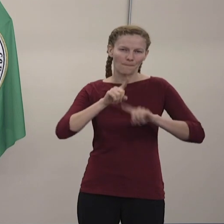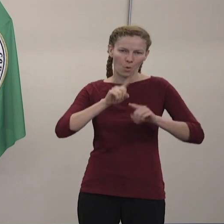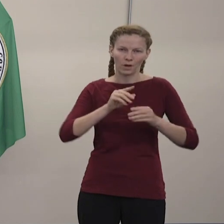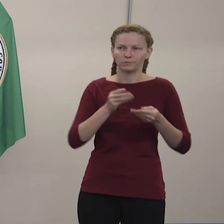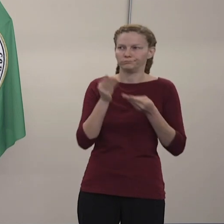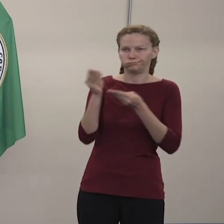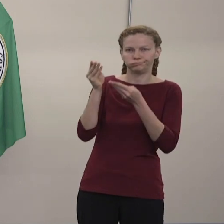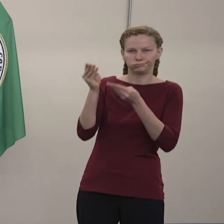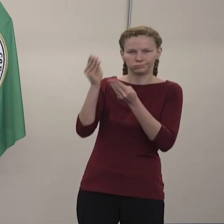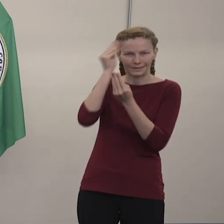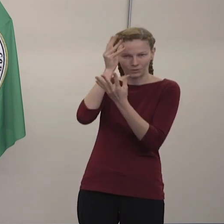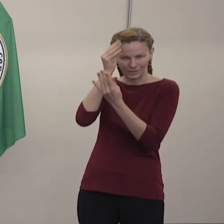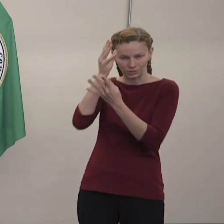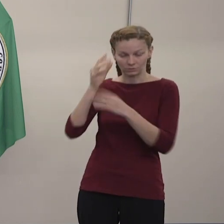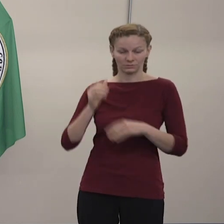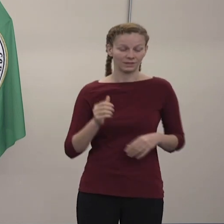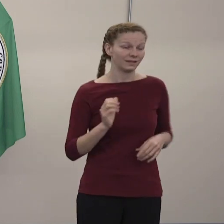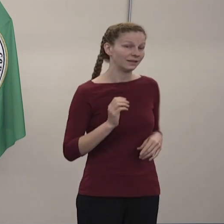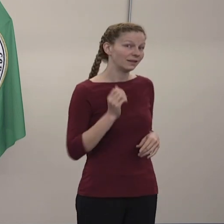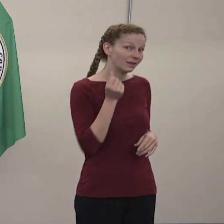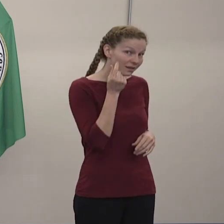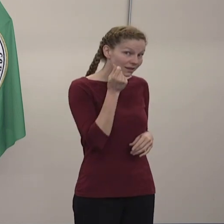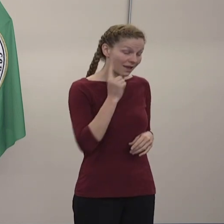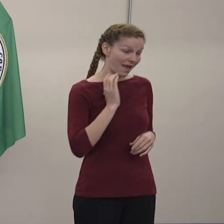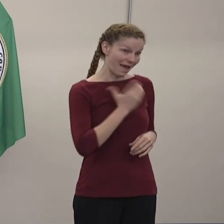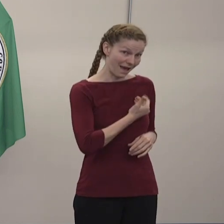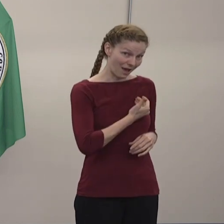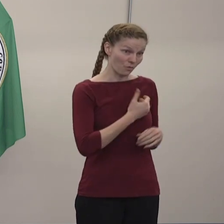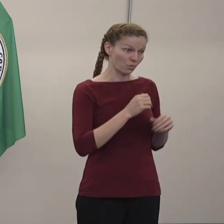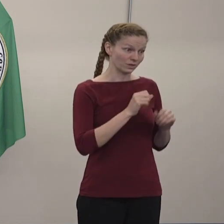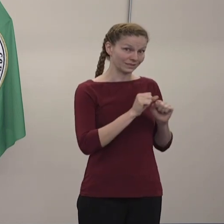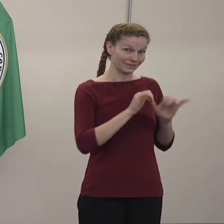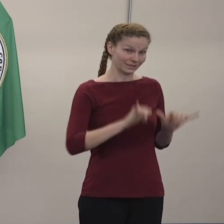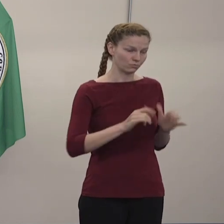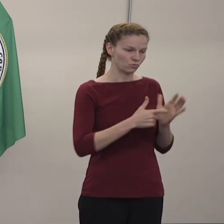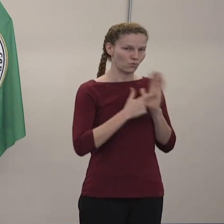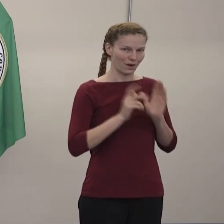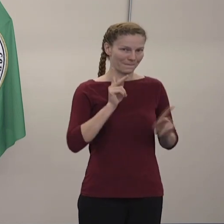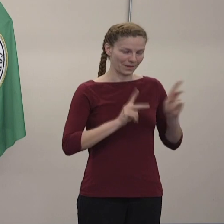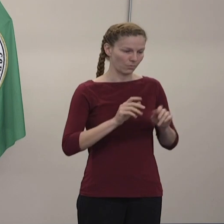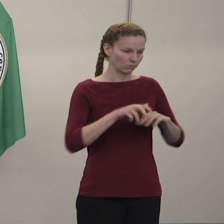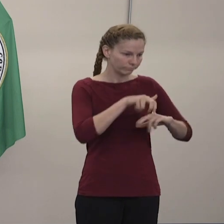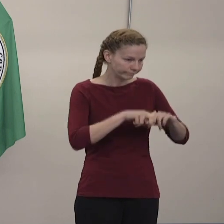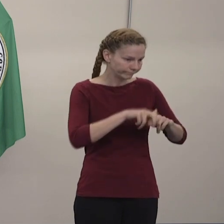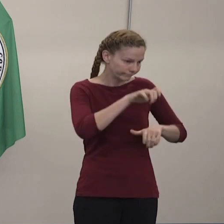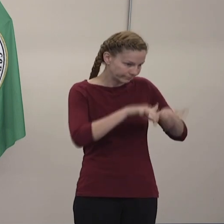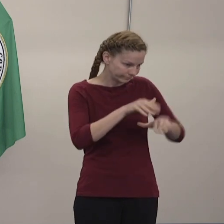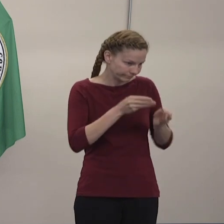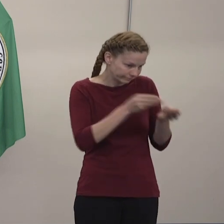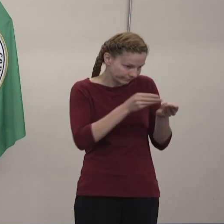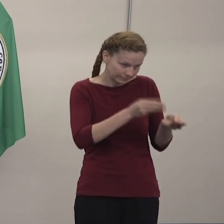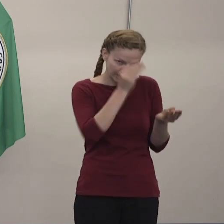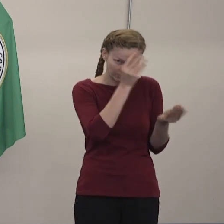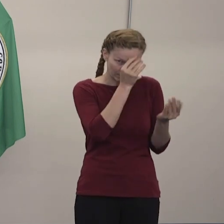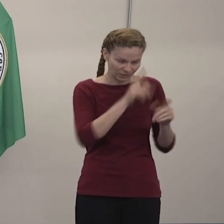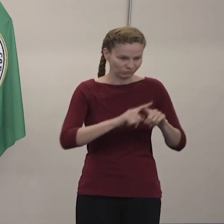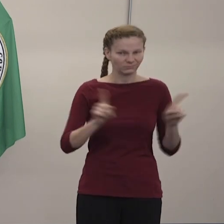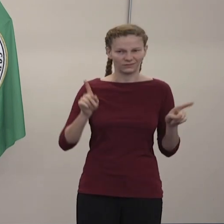la nuestra es un trabajo manual para que se vea la demográfica de los casos.